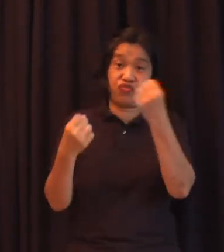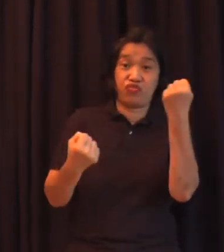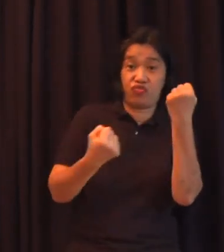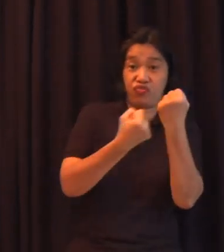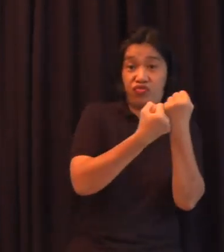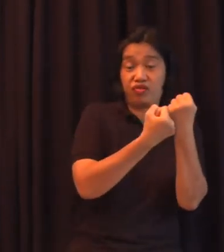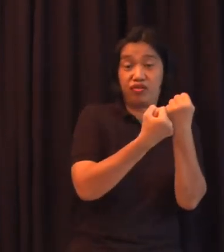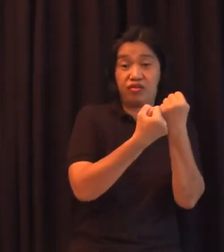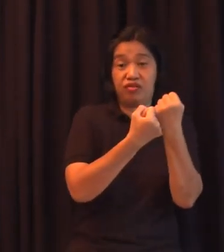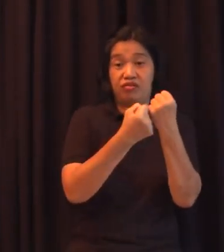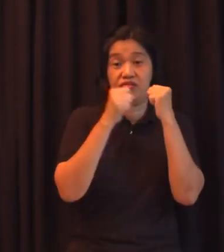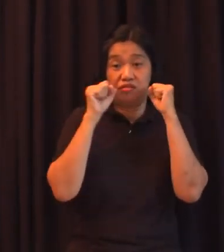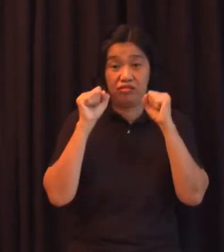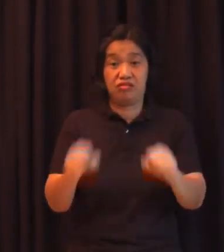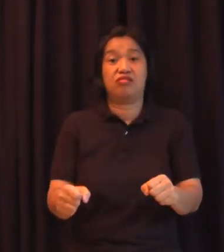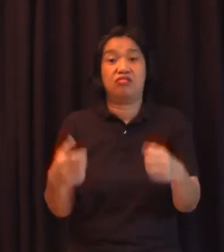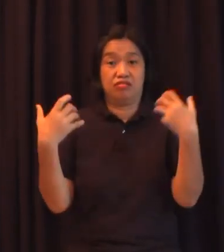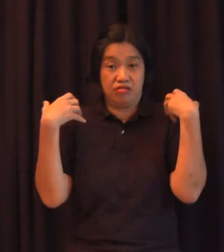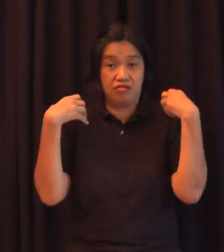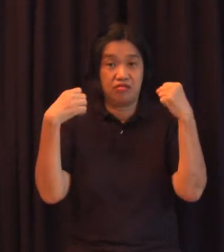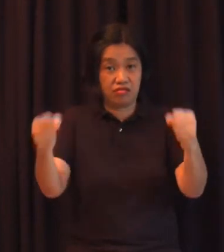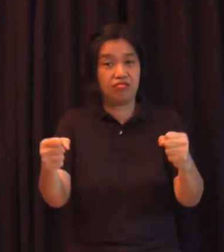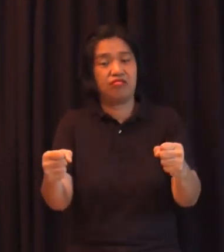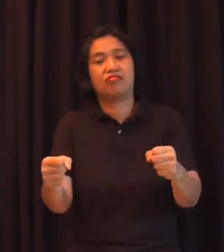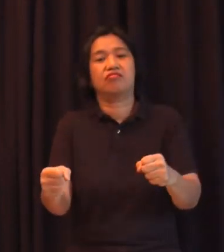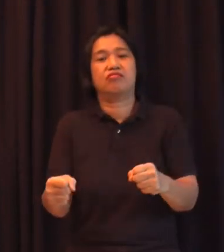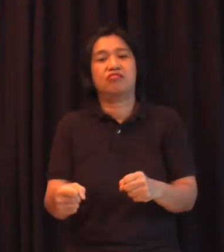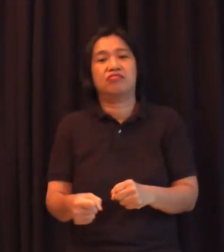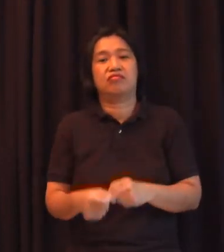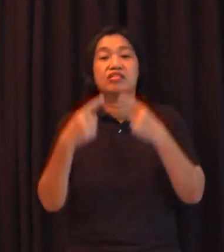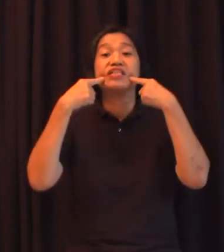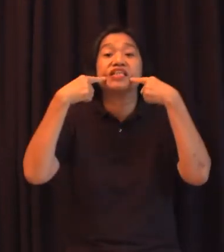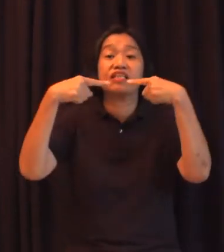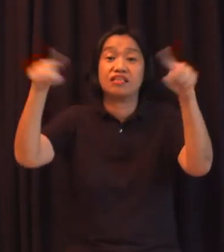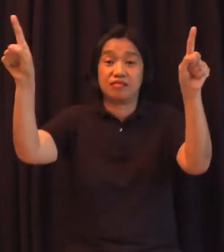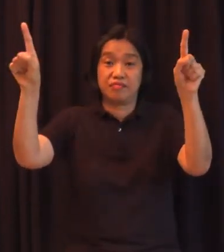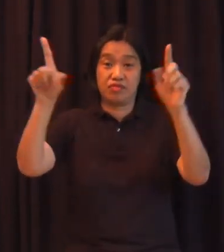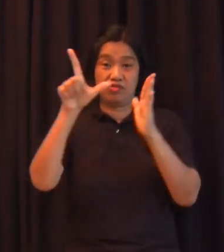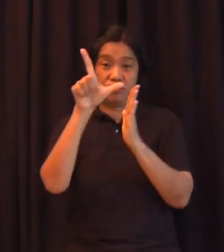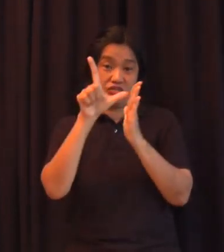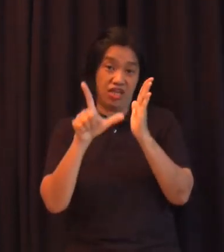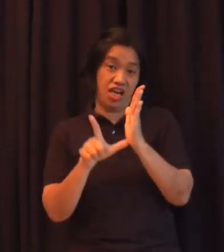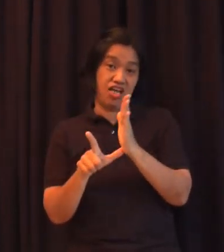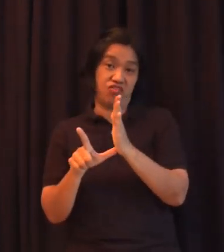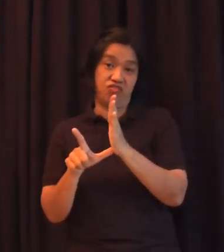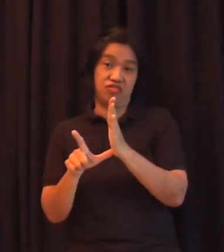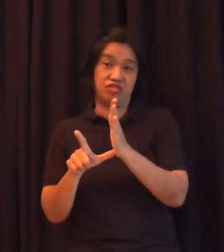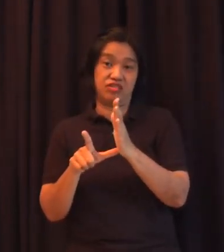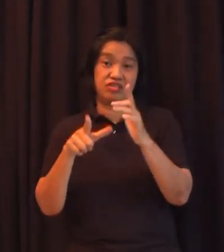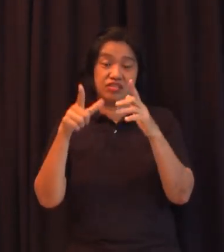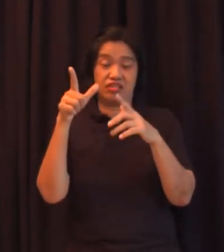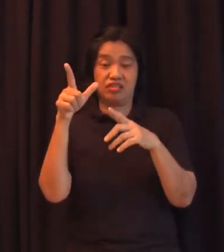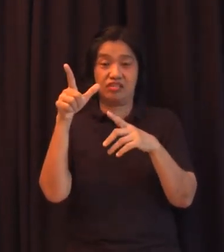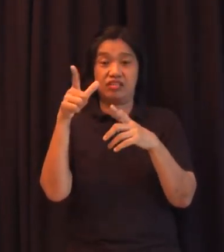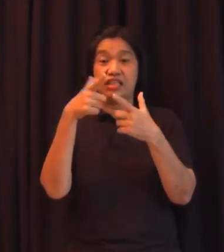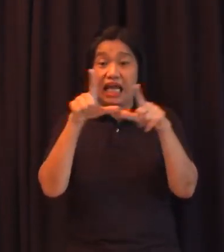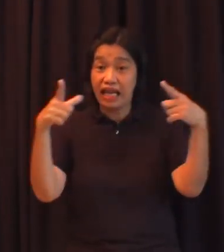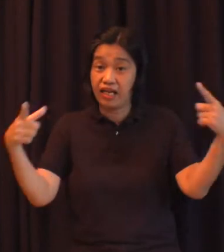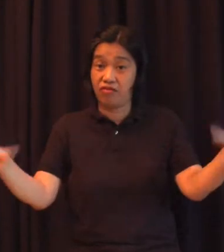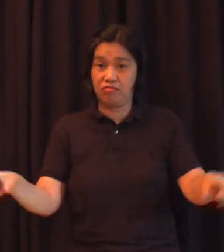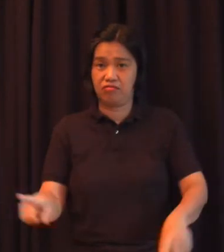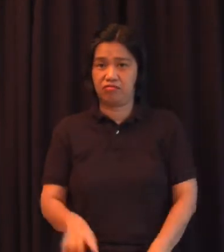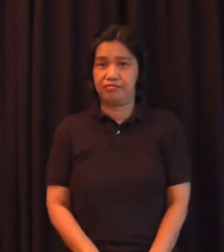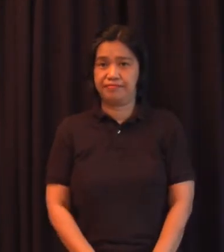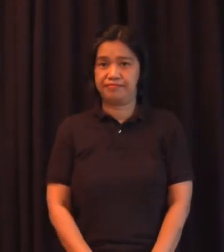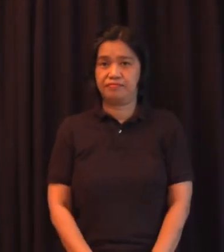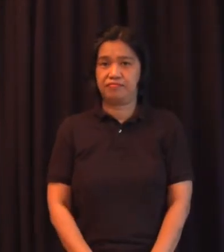makonkretize itong language provision na ito. Pero kahit kinakailangan itong